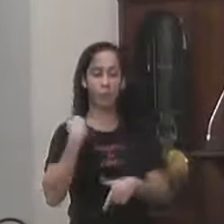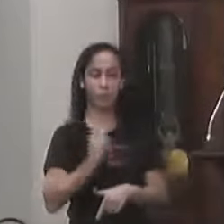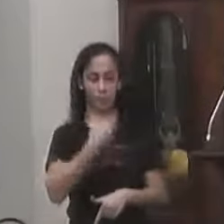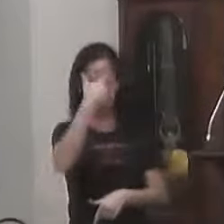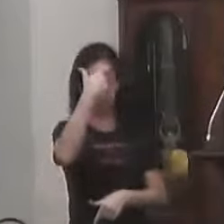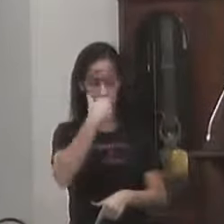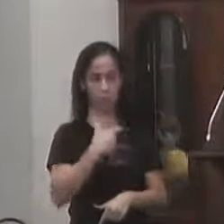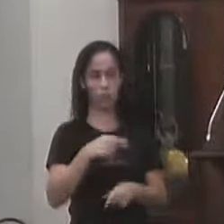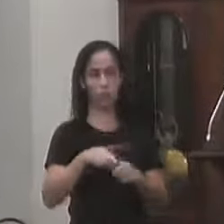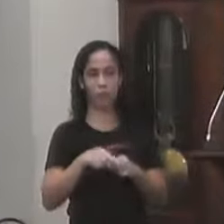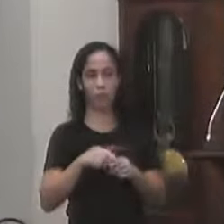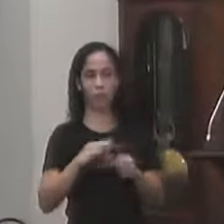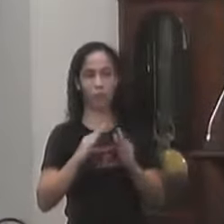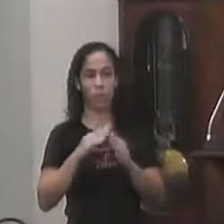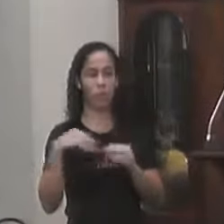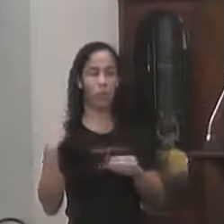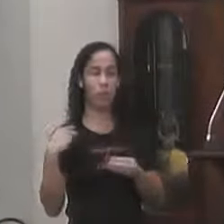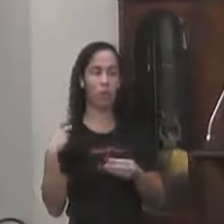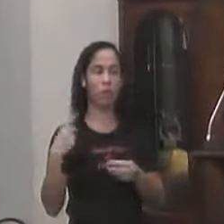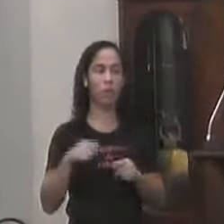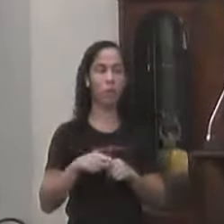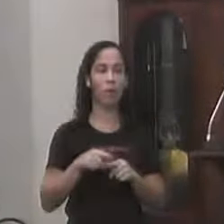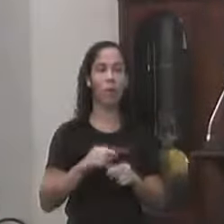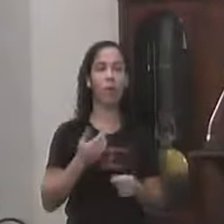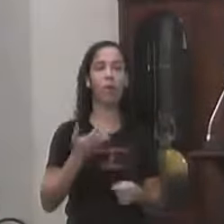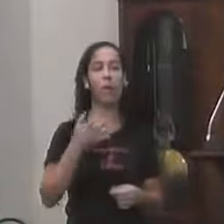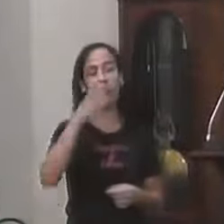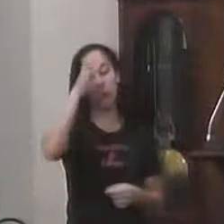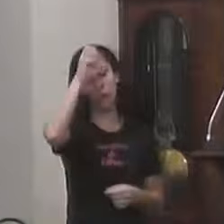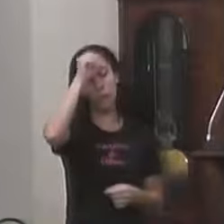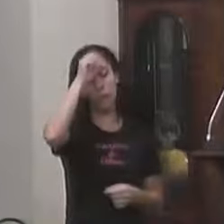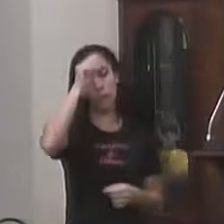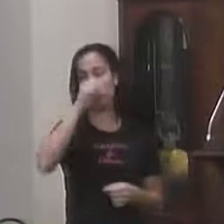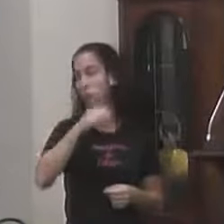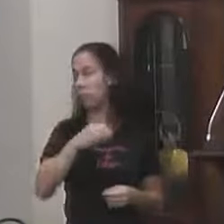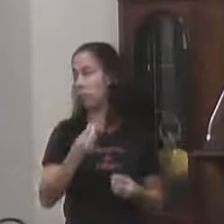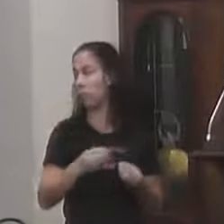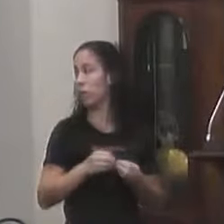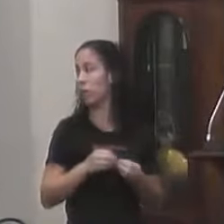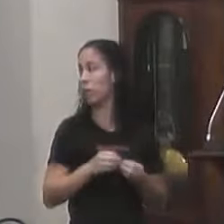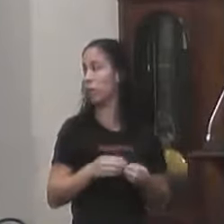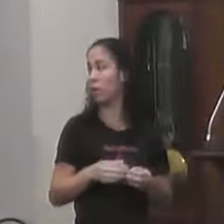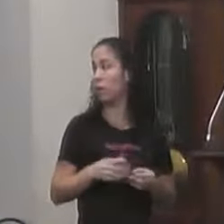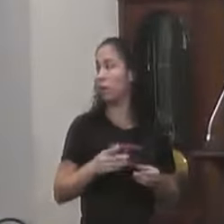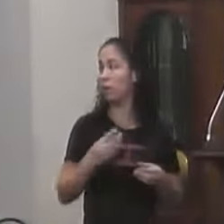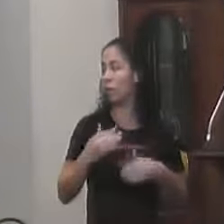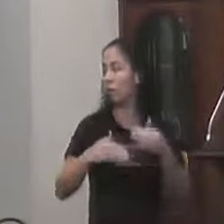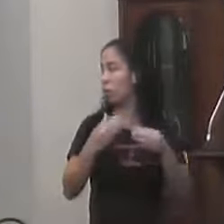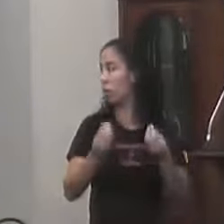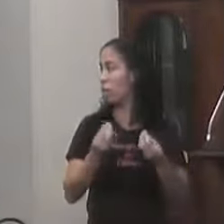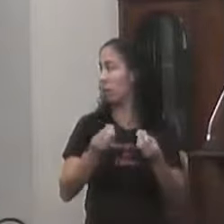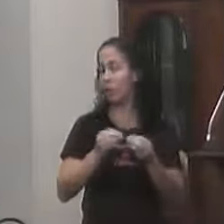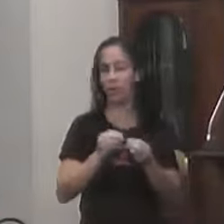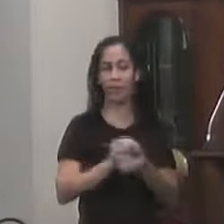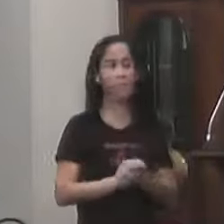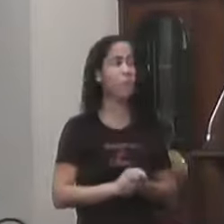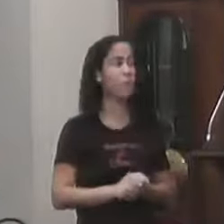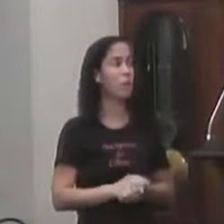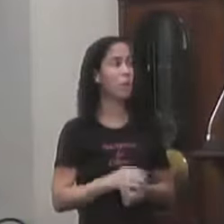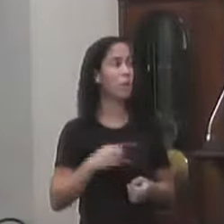determinação Daquilo Que a gente Aprendeu Com o Fernando Pereira Graça Eu andei